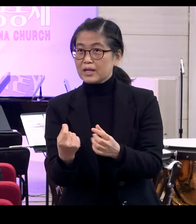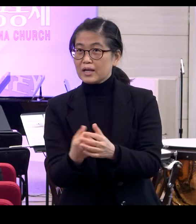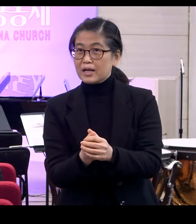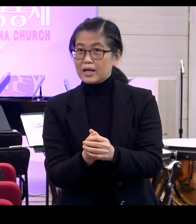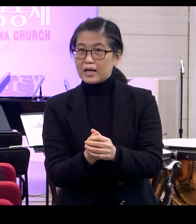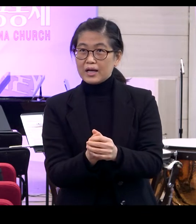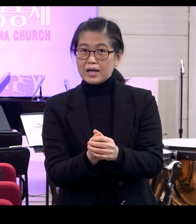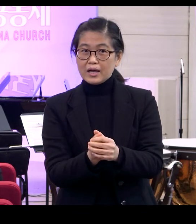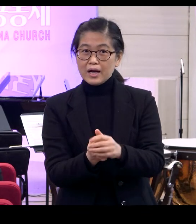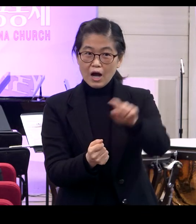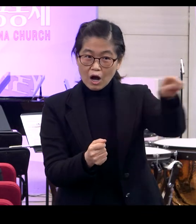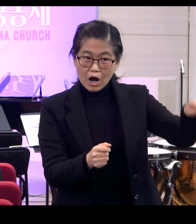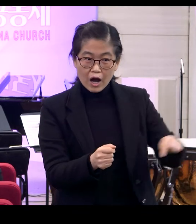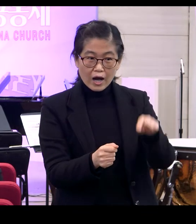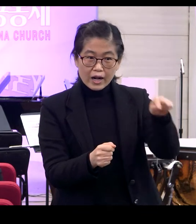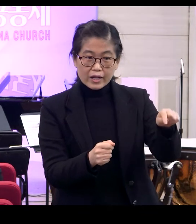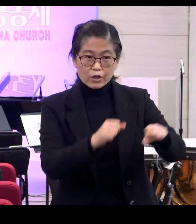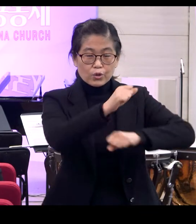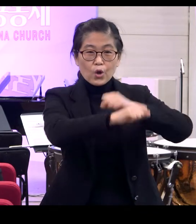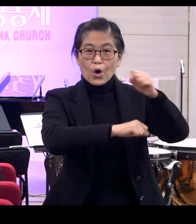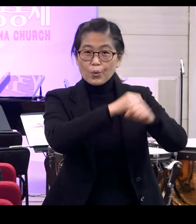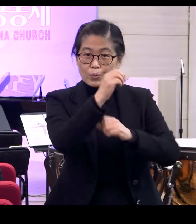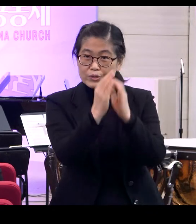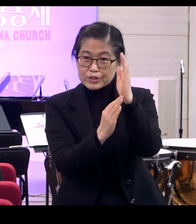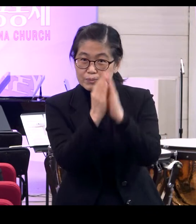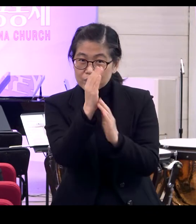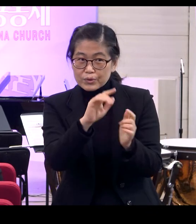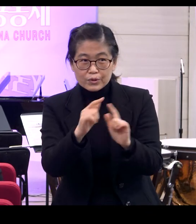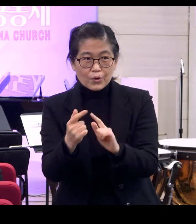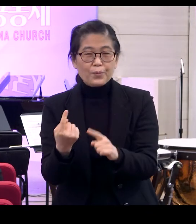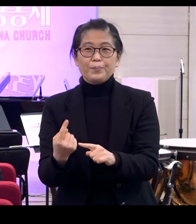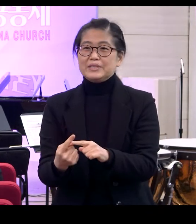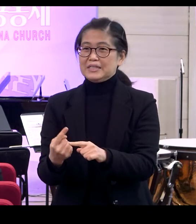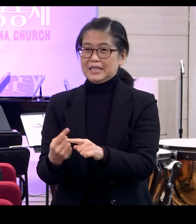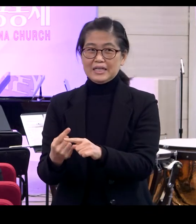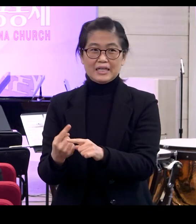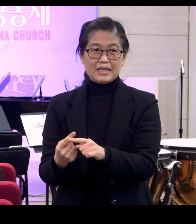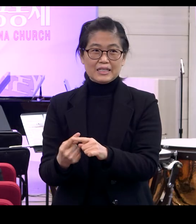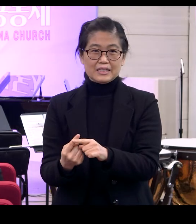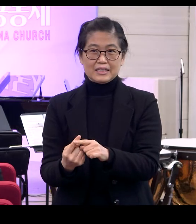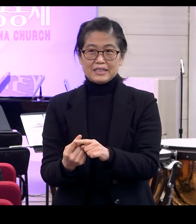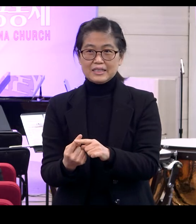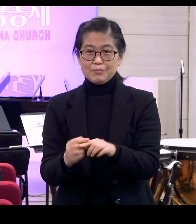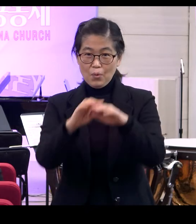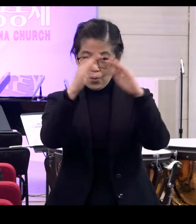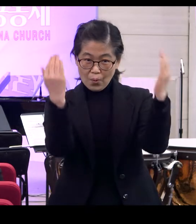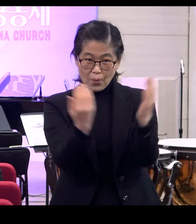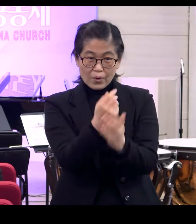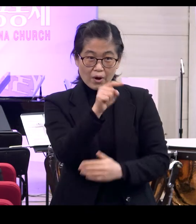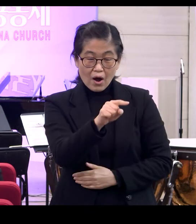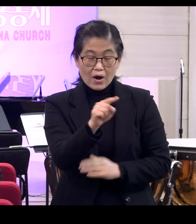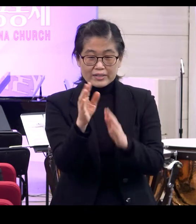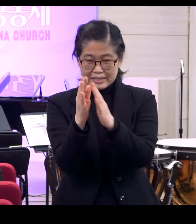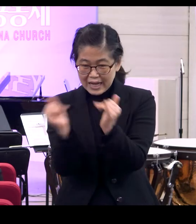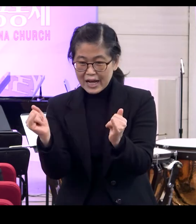가운데는 모든 동물, 식물들도 다 마찬가지입니다 모두 다 뭐냐 사람이 그 가운데서